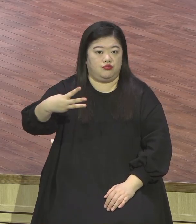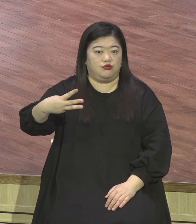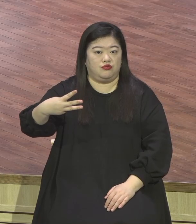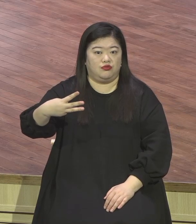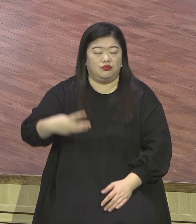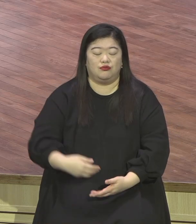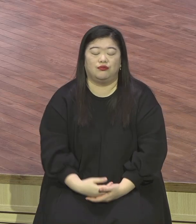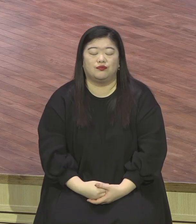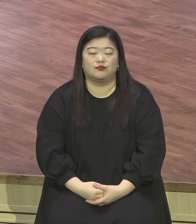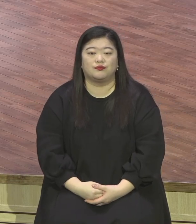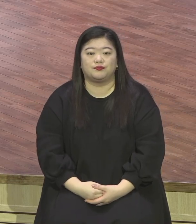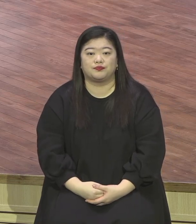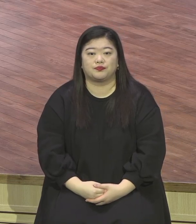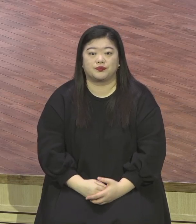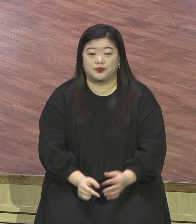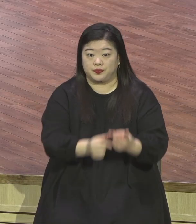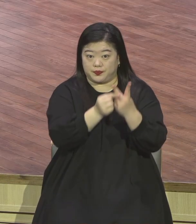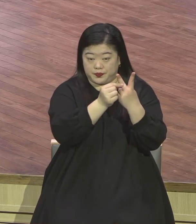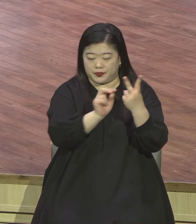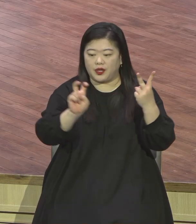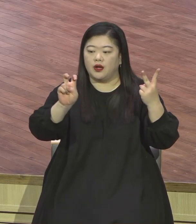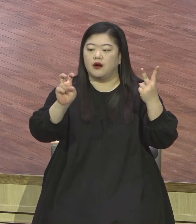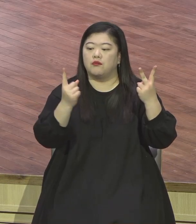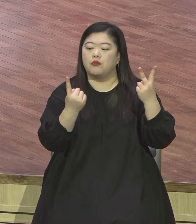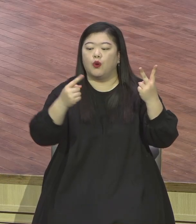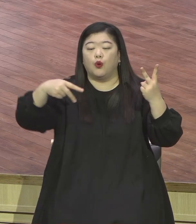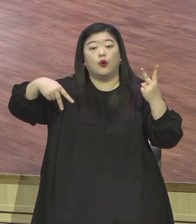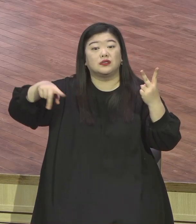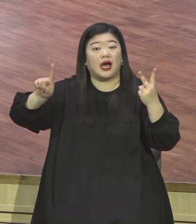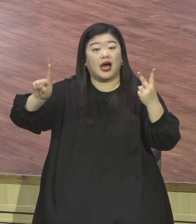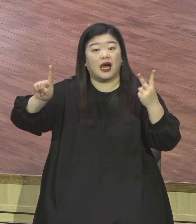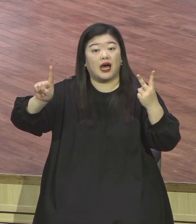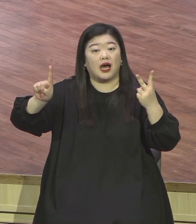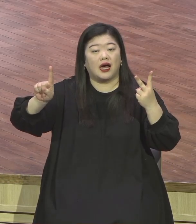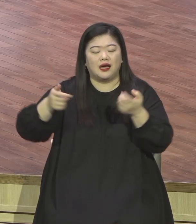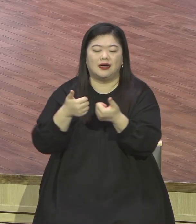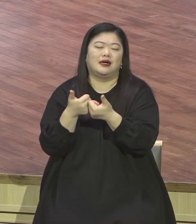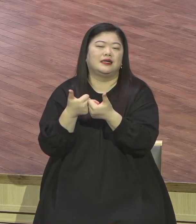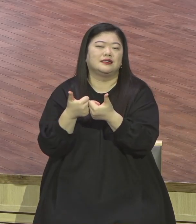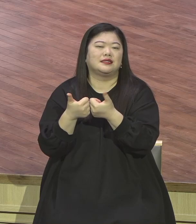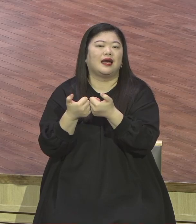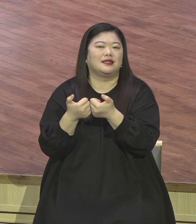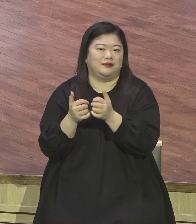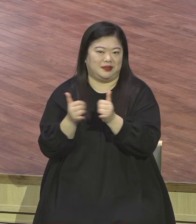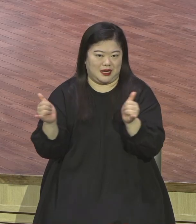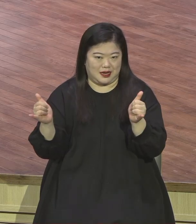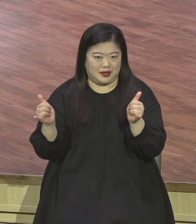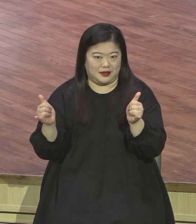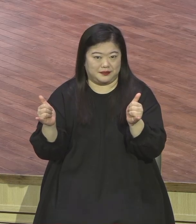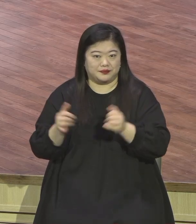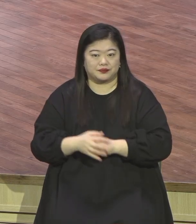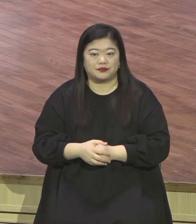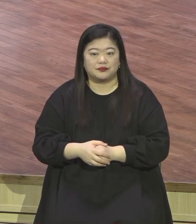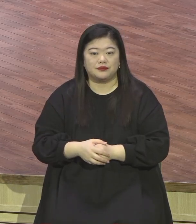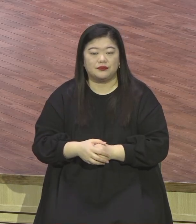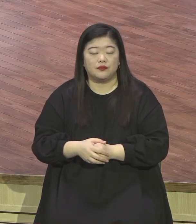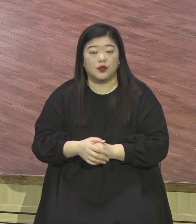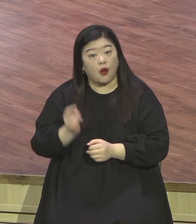모사라 그래 모사 카운셀러라는 뜻인데 상담자의 의미입니다 신적 지혜를 가지시고